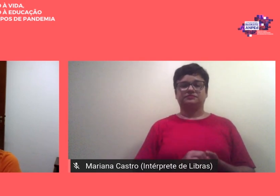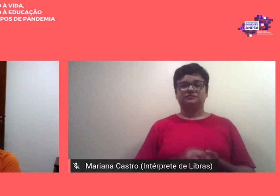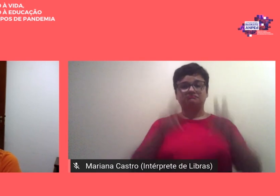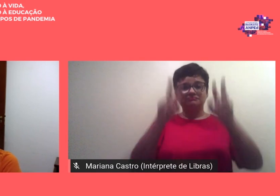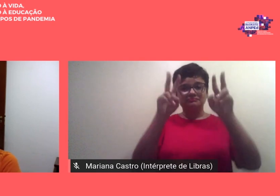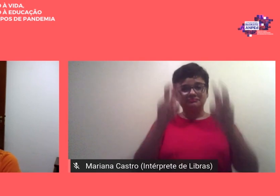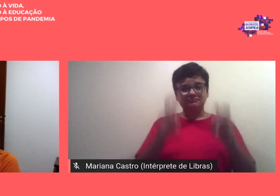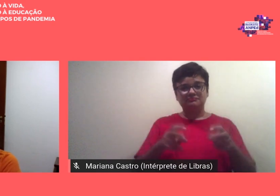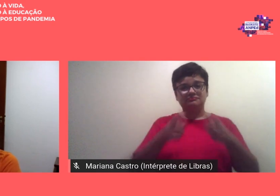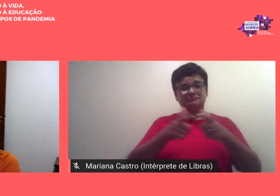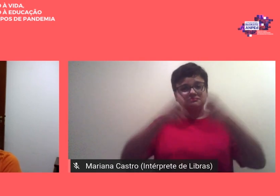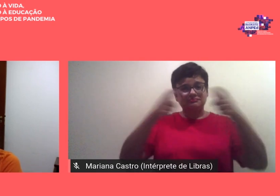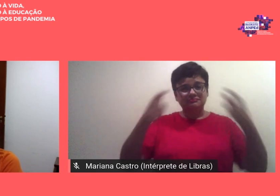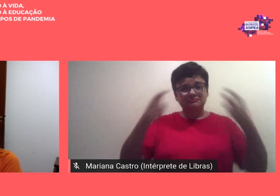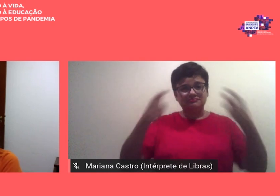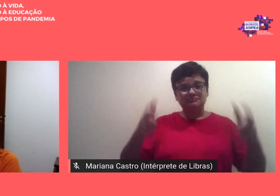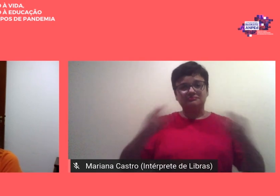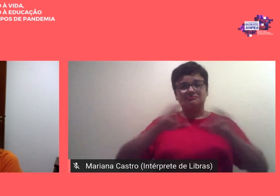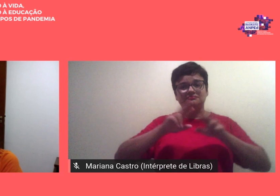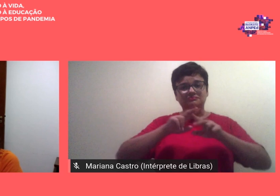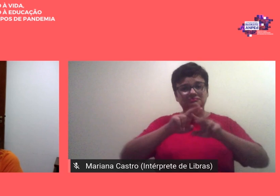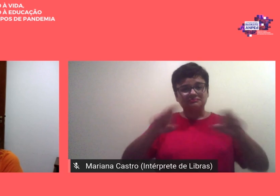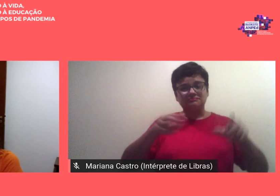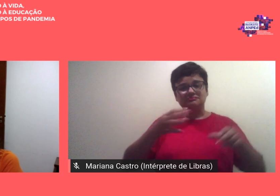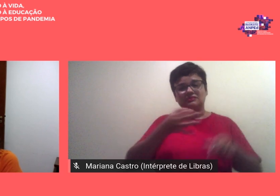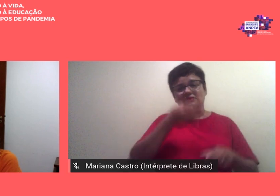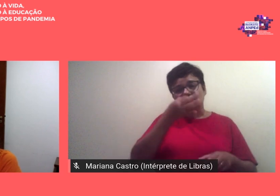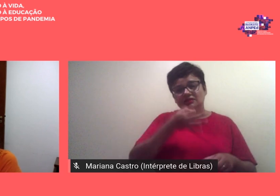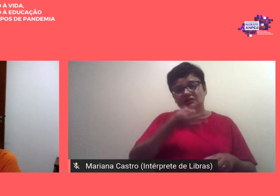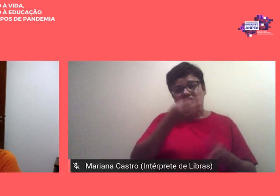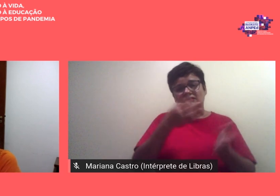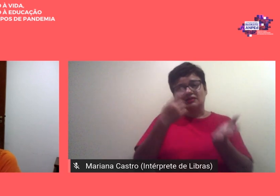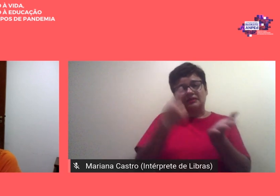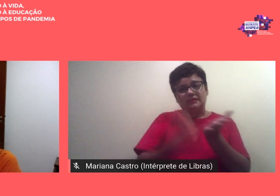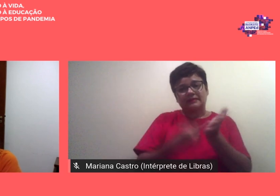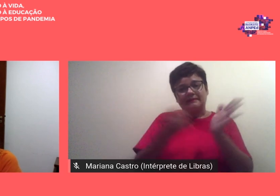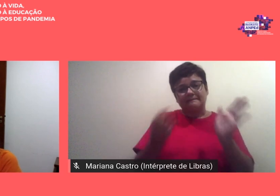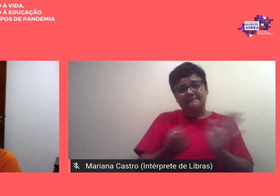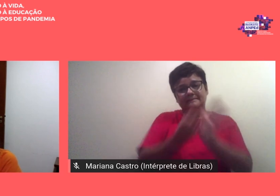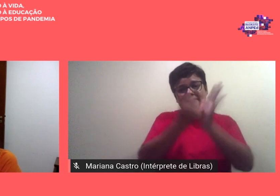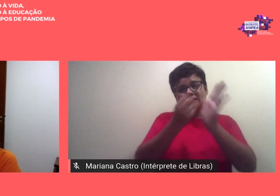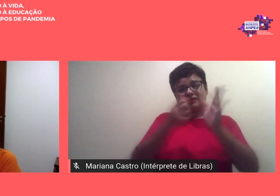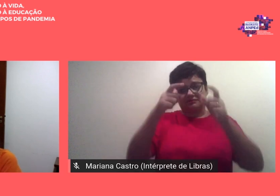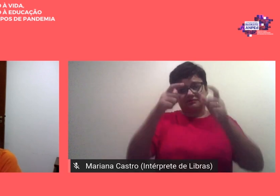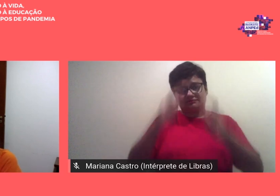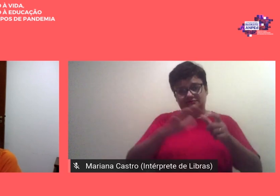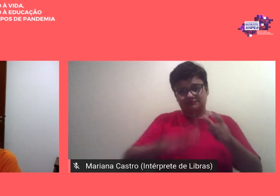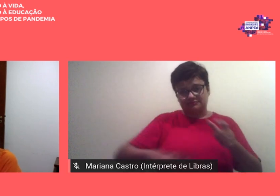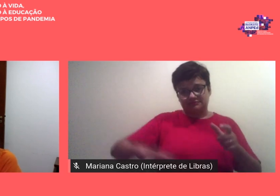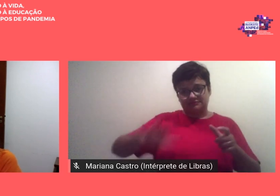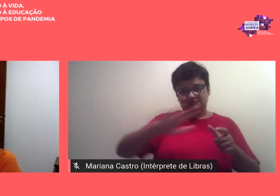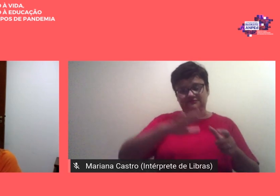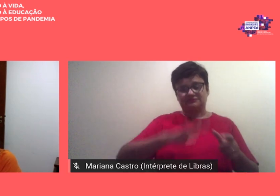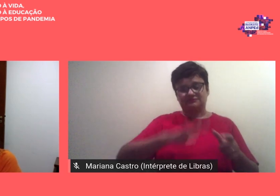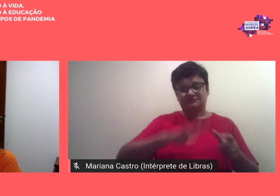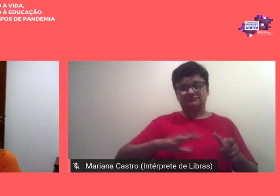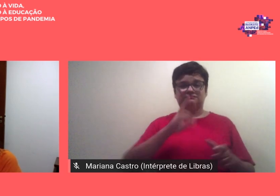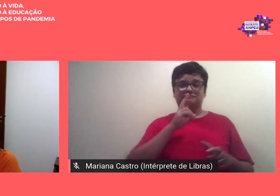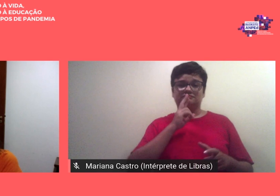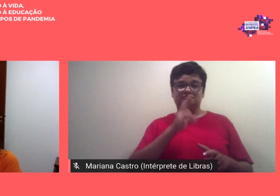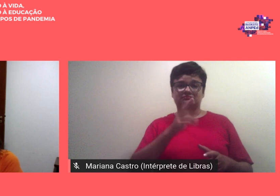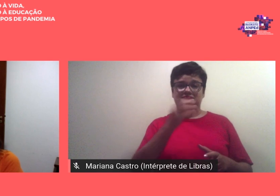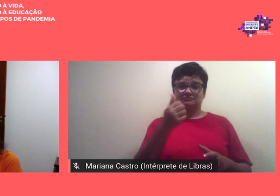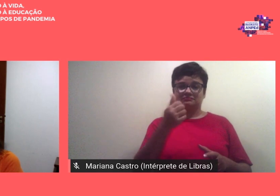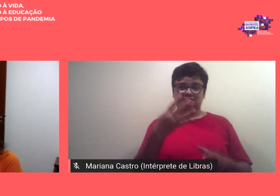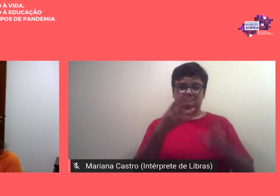amplos mas com a densidade e crítica que marcam o nosso campo o resultado da nossa décima quarta reunião